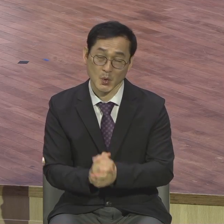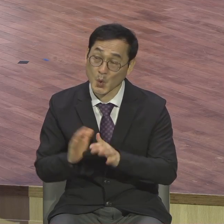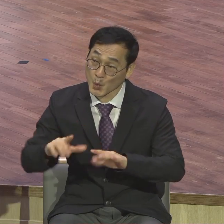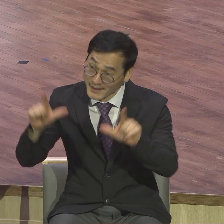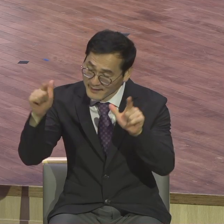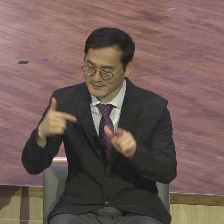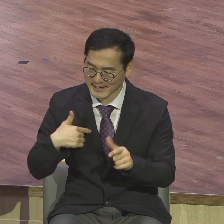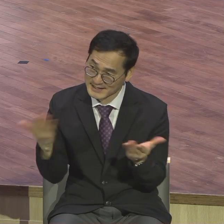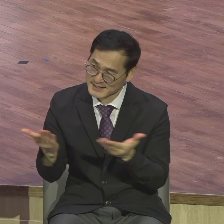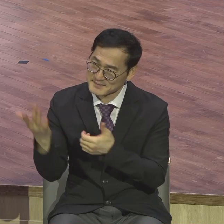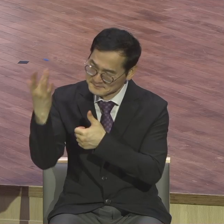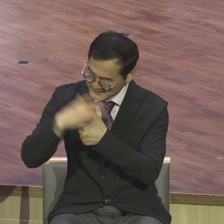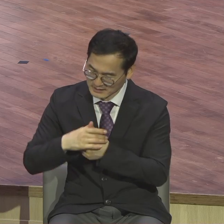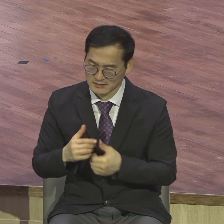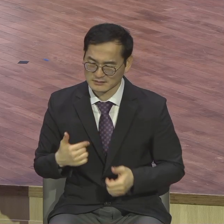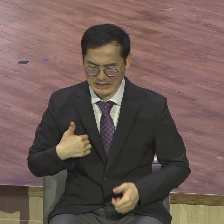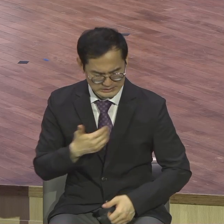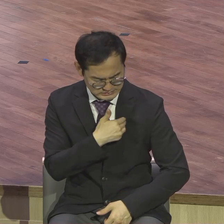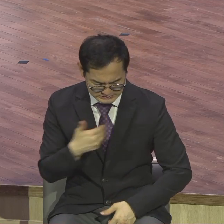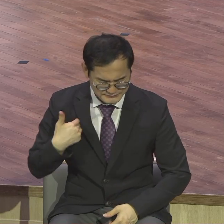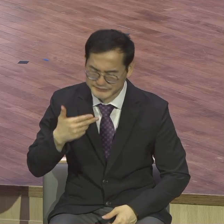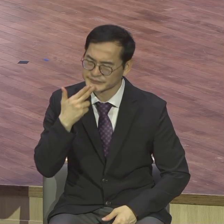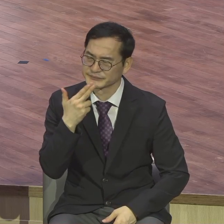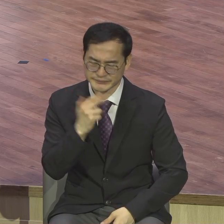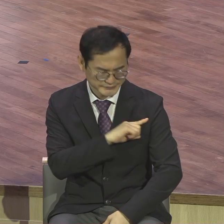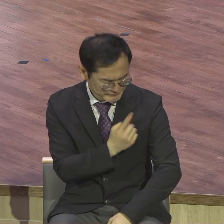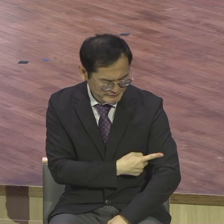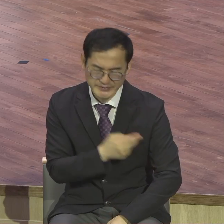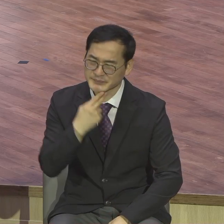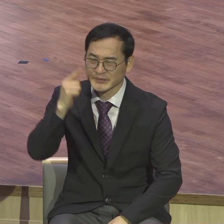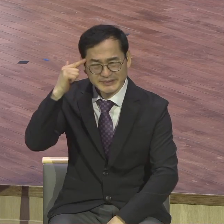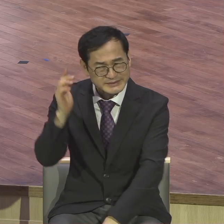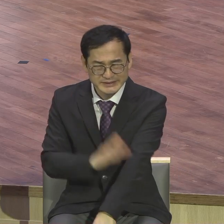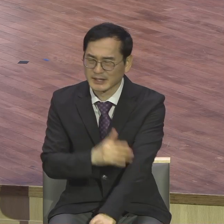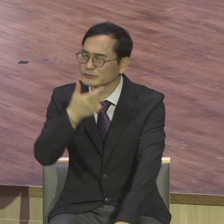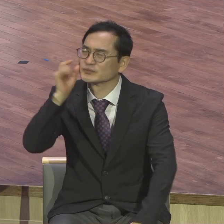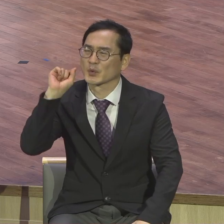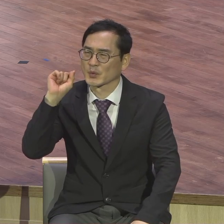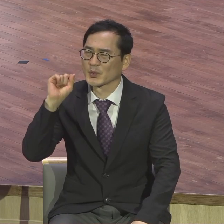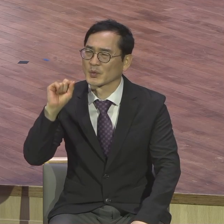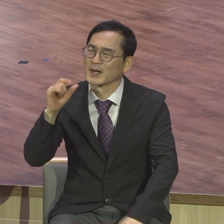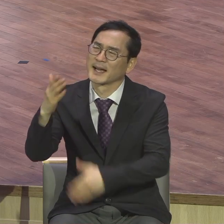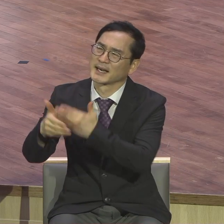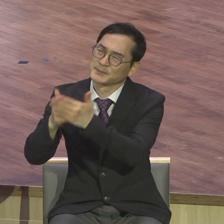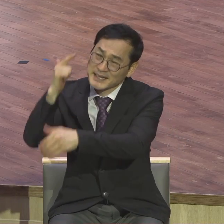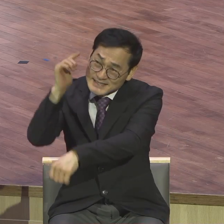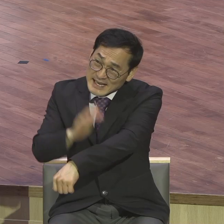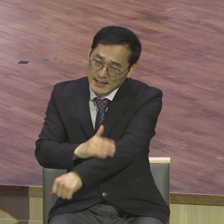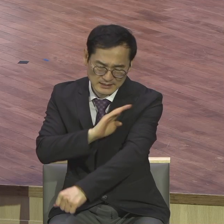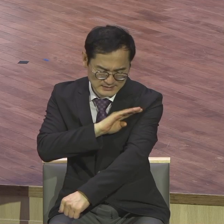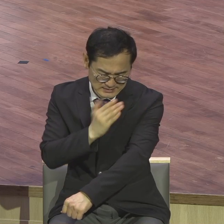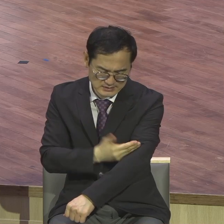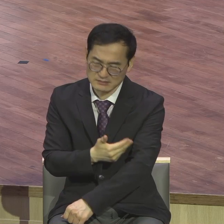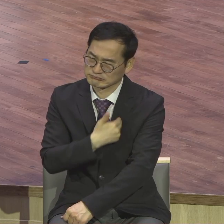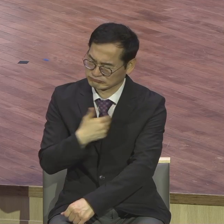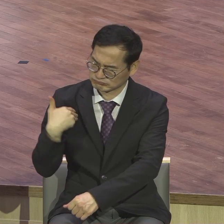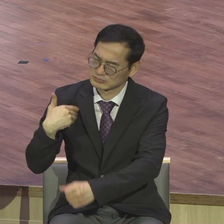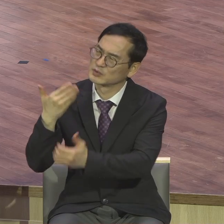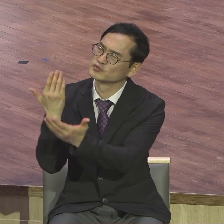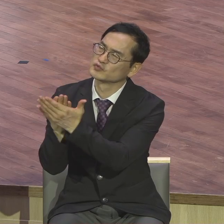맡았습니다 나는 감당할 능력도 없고 지혜도 없고 할 힘도 없습니다 하나님 감당할 수 있는 지혜와 능력과 환경 다 주십시오 3일